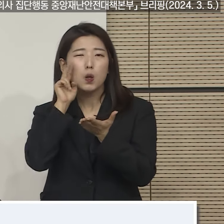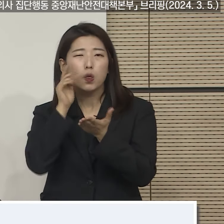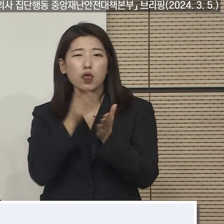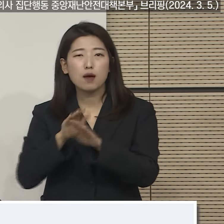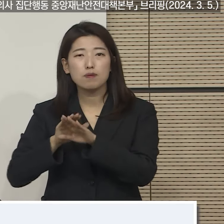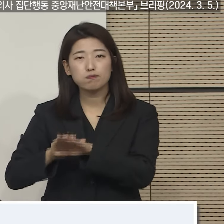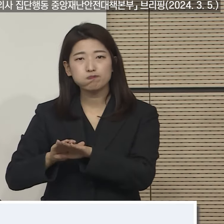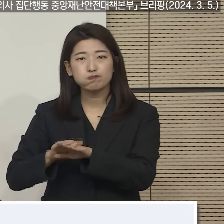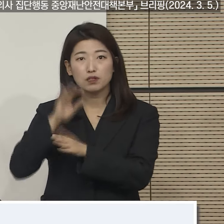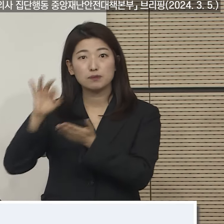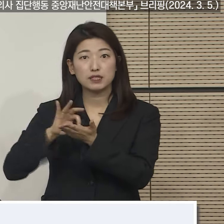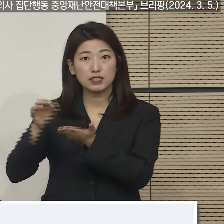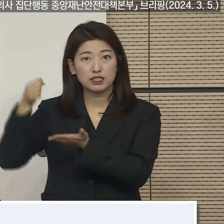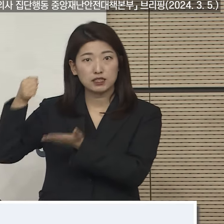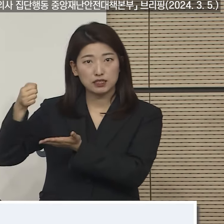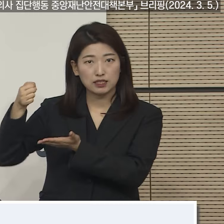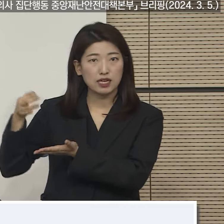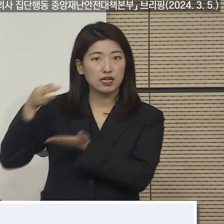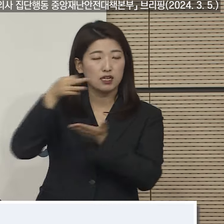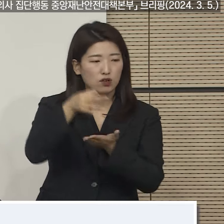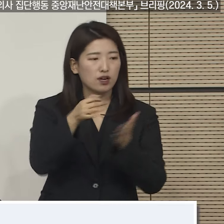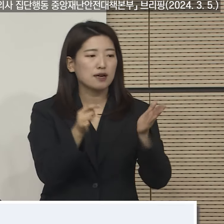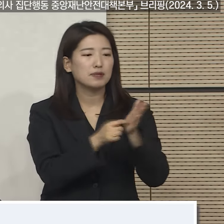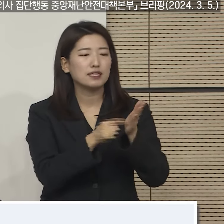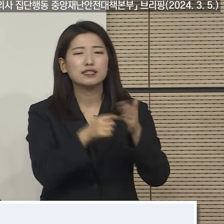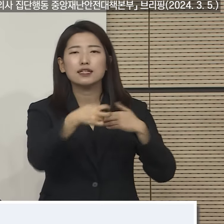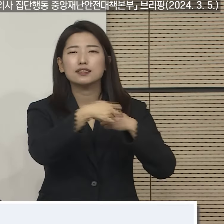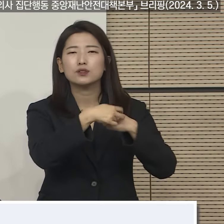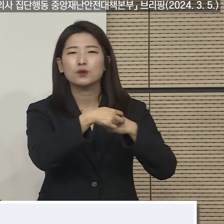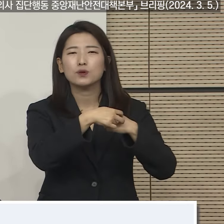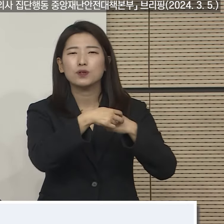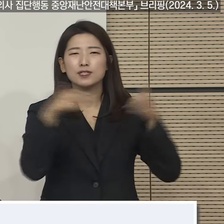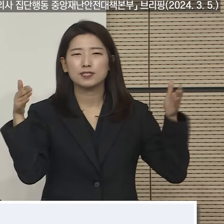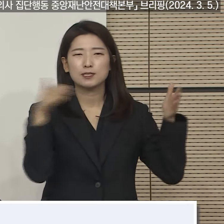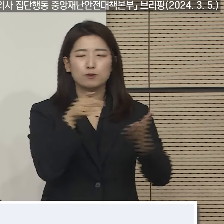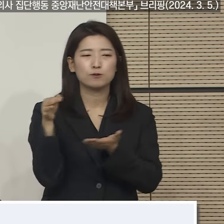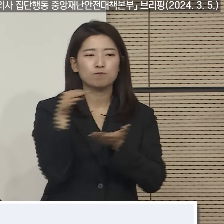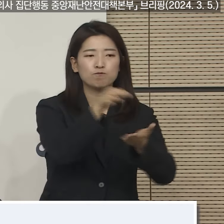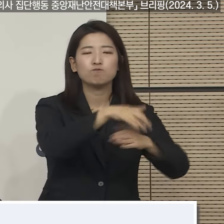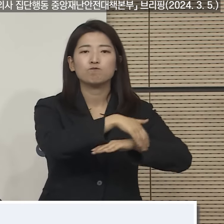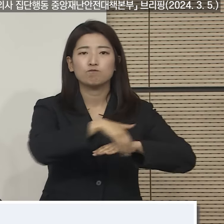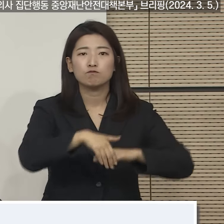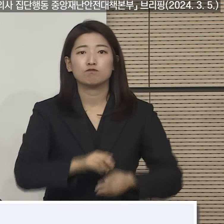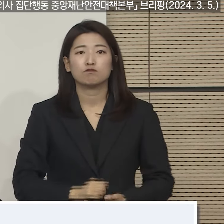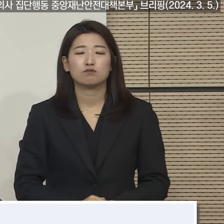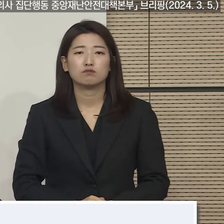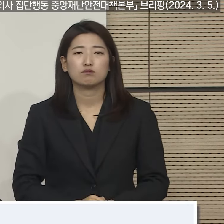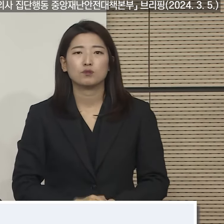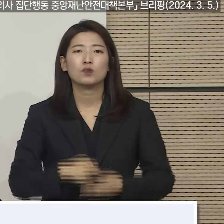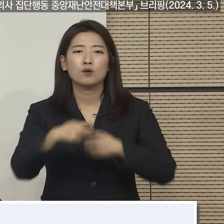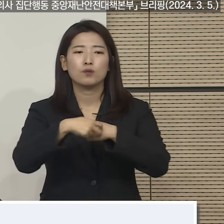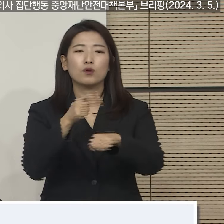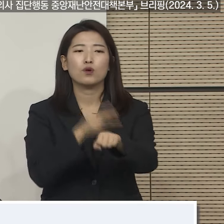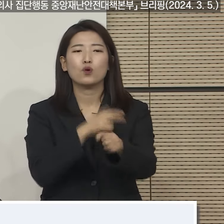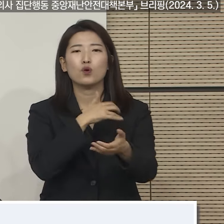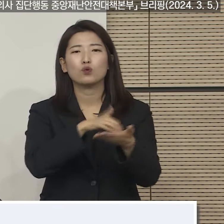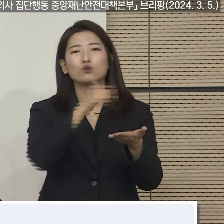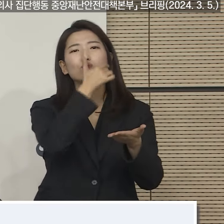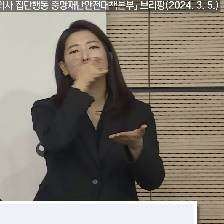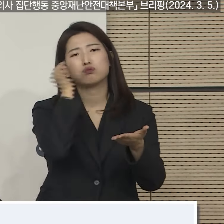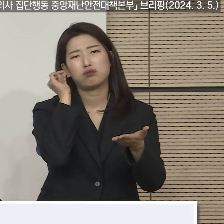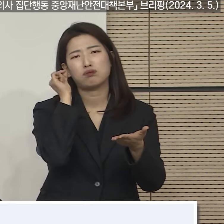비상진료체계를 유지하겠습니다. 의사가 부족해 수련생인 전공의에 의존해왔고